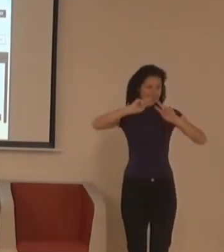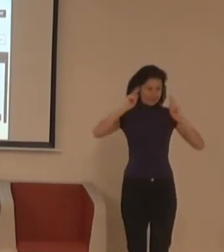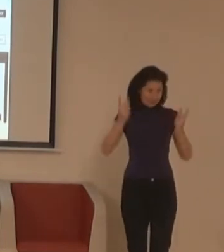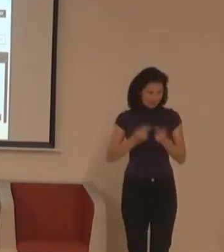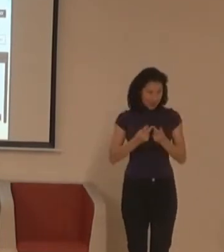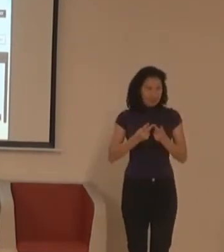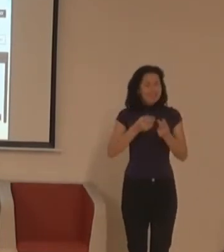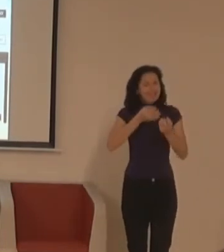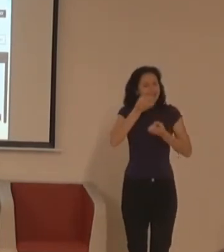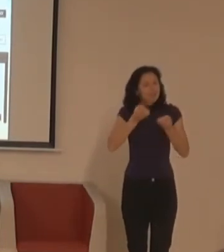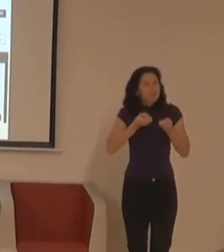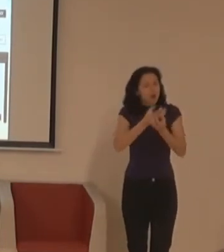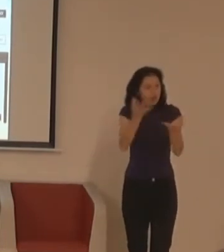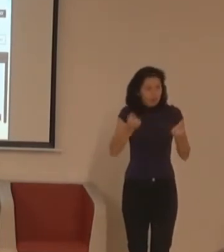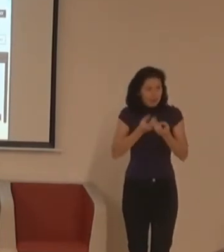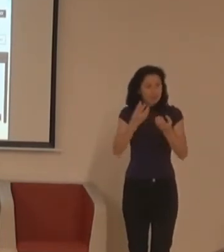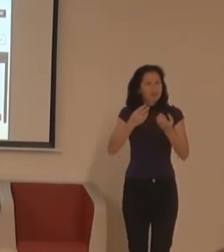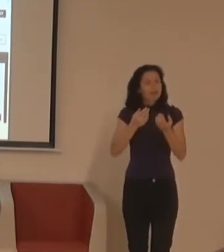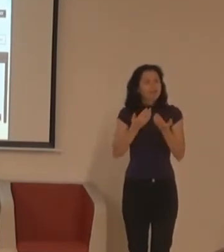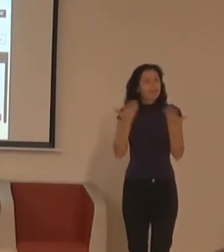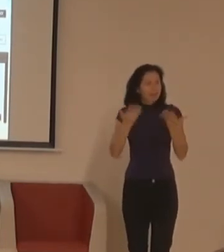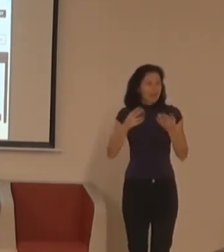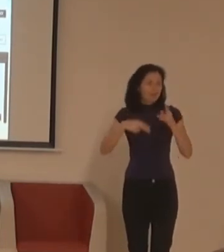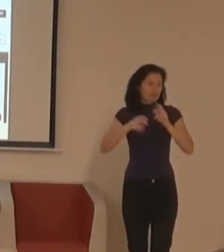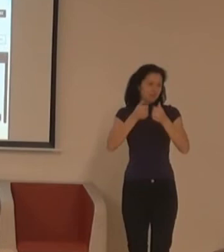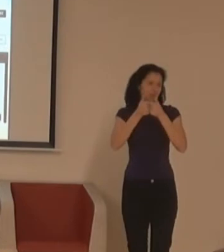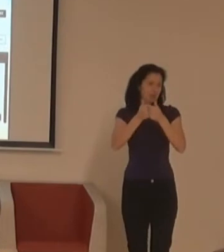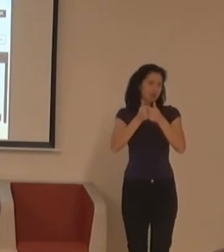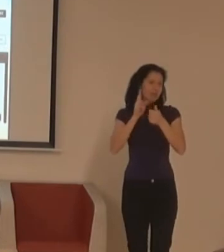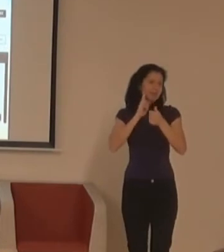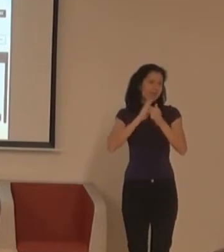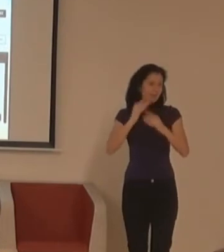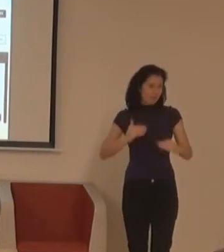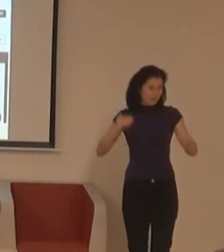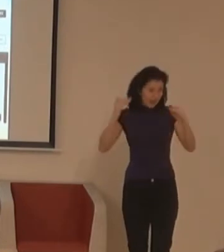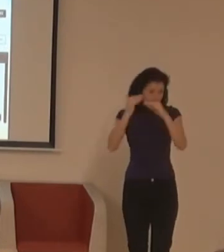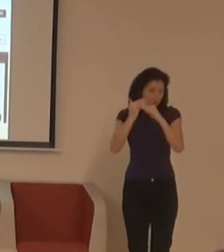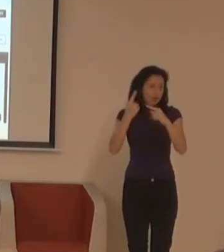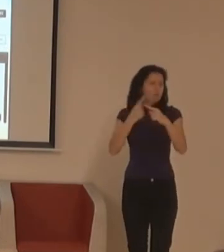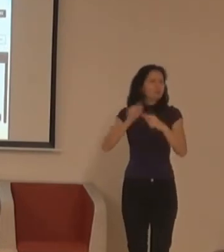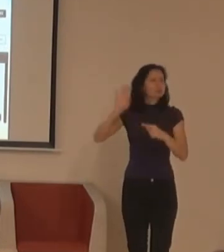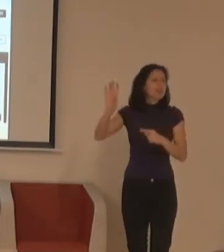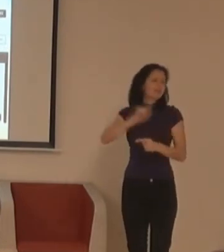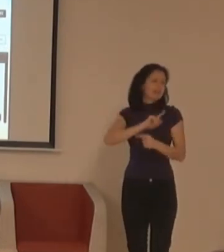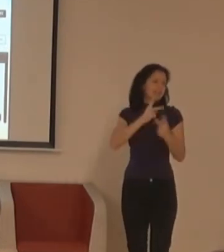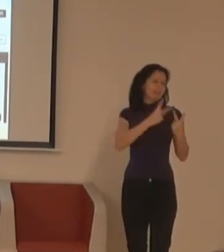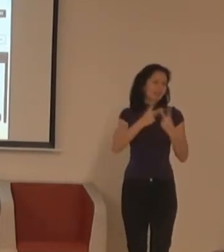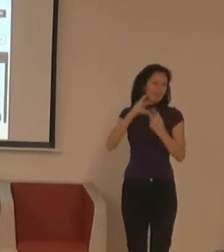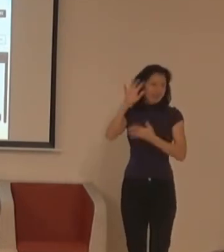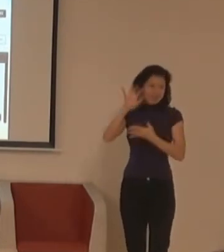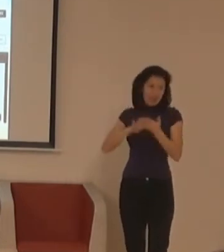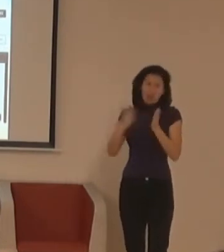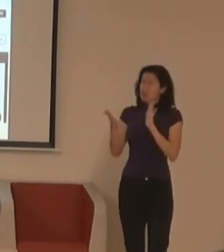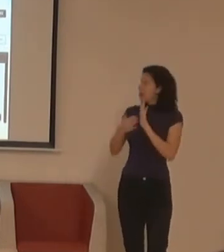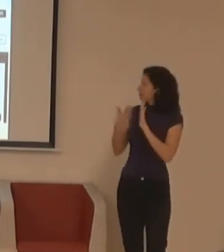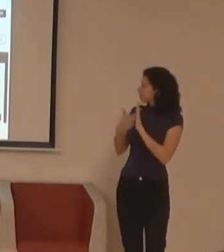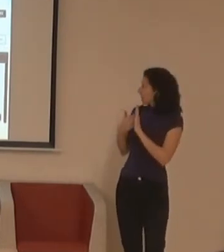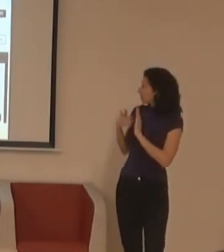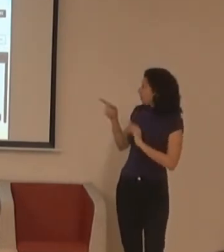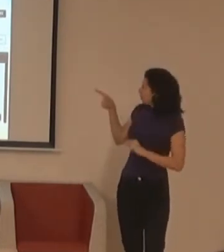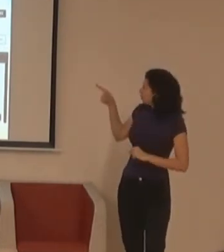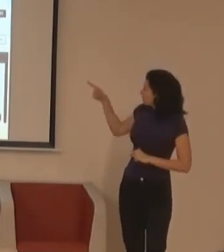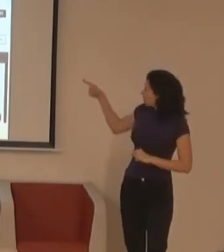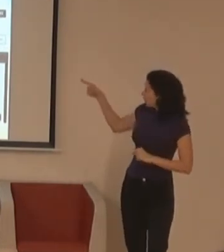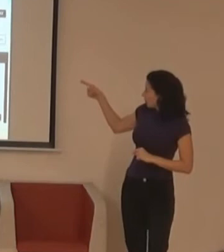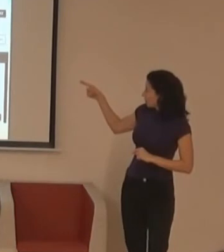Tenhle ten web si vám nemusí líbit. Ale ono to je u grafiky a webu vždycky. Mně ta čárečka připadá taková moc modrá, nebo málo modrá. Tohle